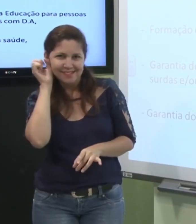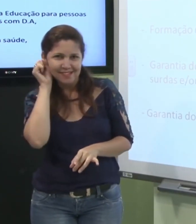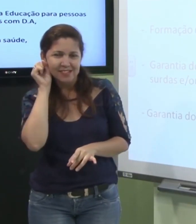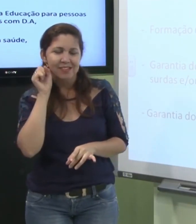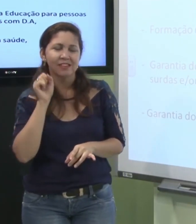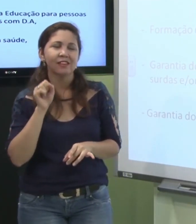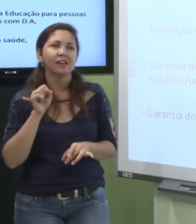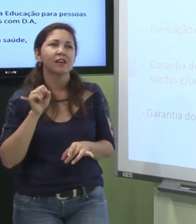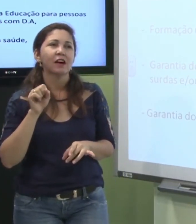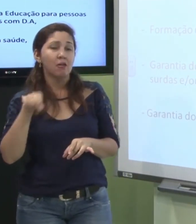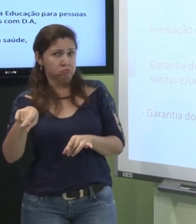auditivo